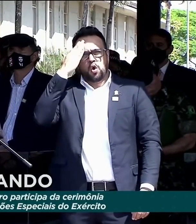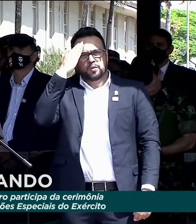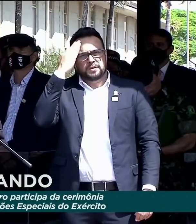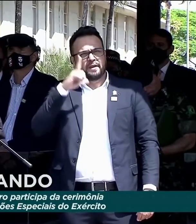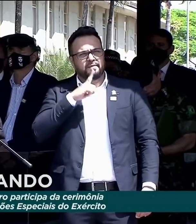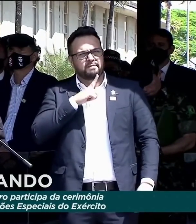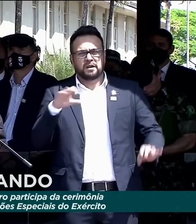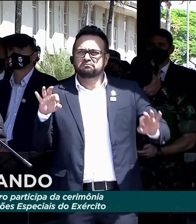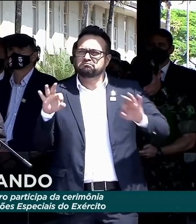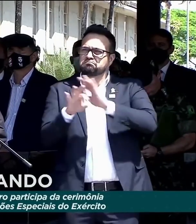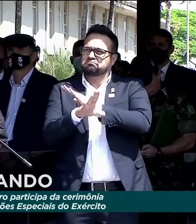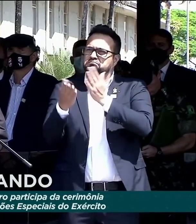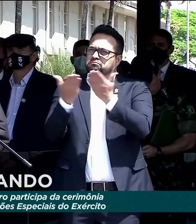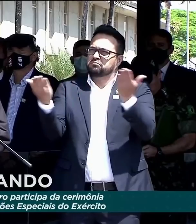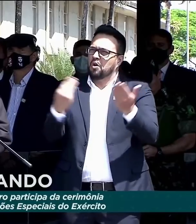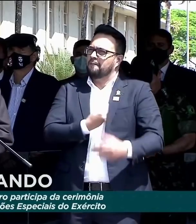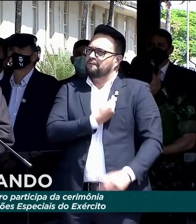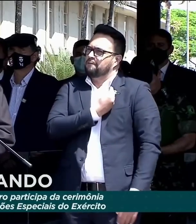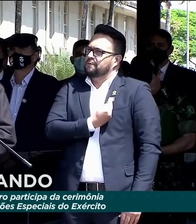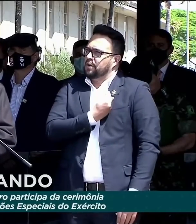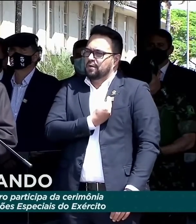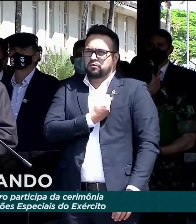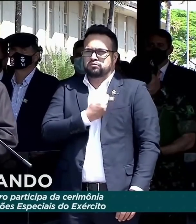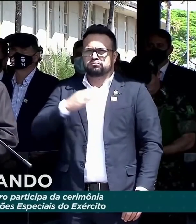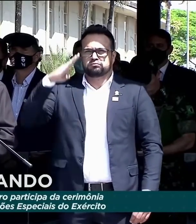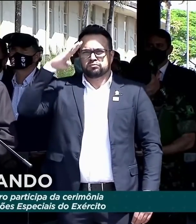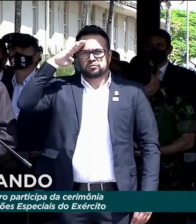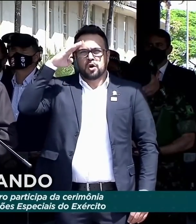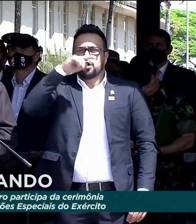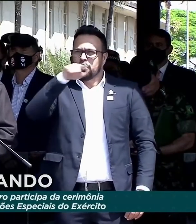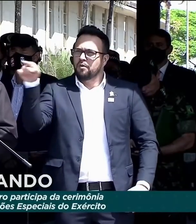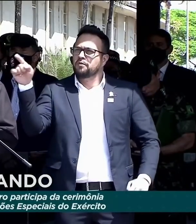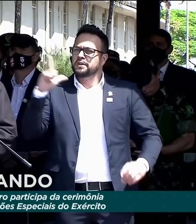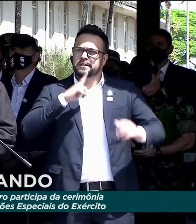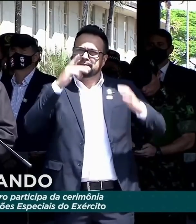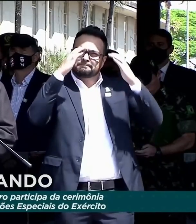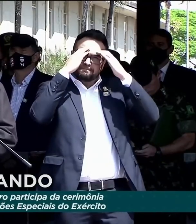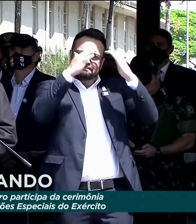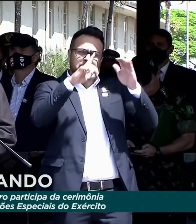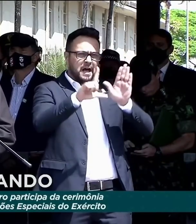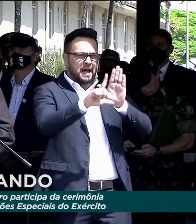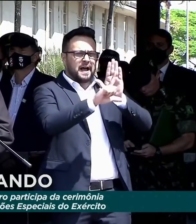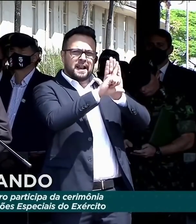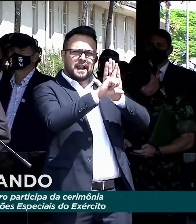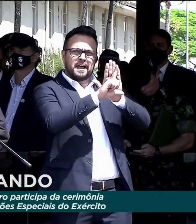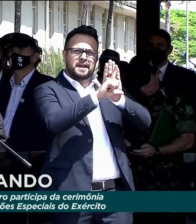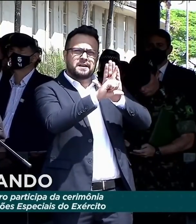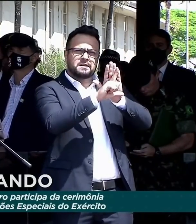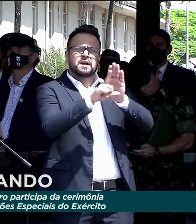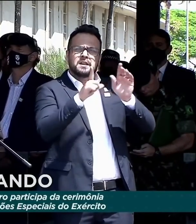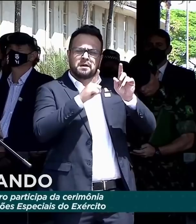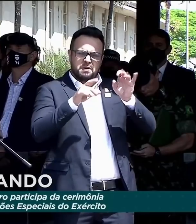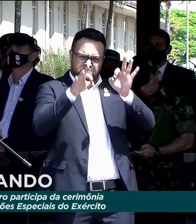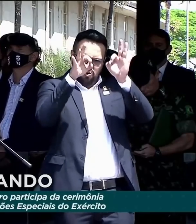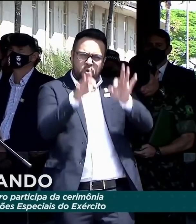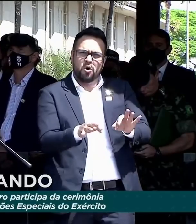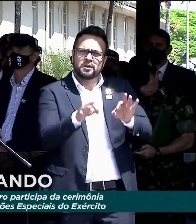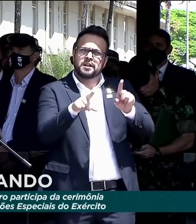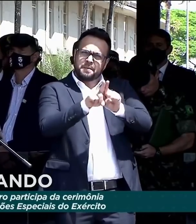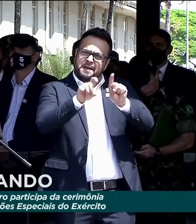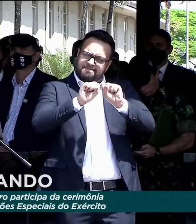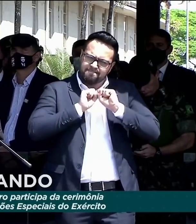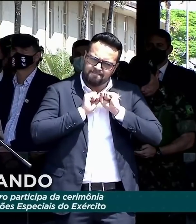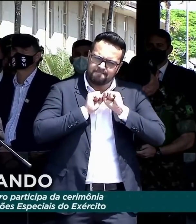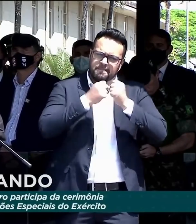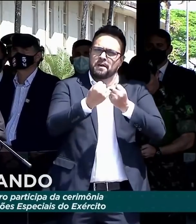existem, que vocês estão ao lado da lei, da ordem e da defesa da nossa